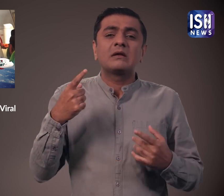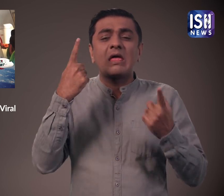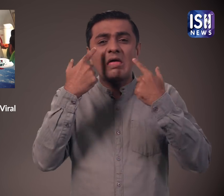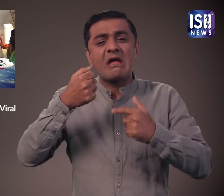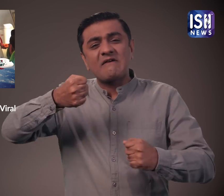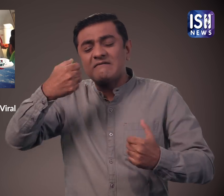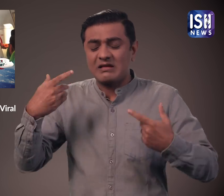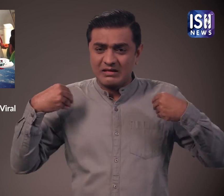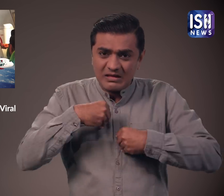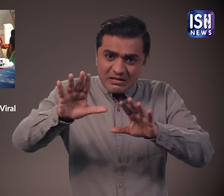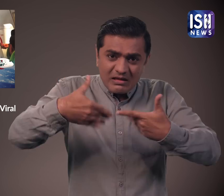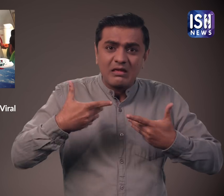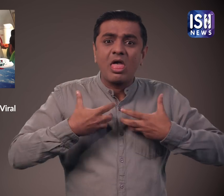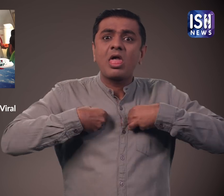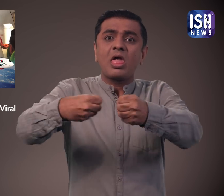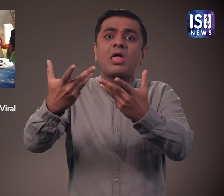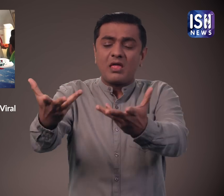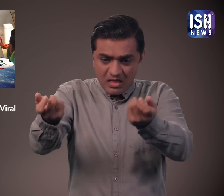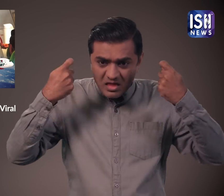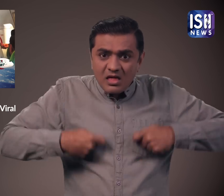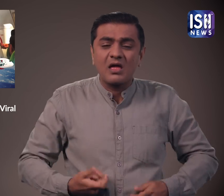और बस अपनी शर्ट वापस करने के लिए कह रहा था